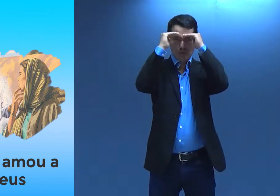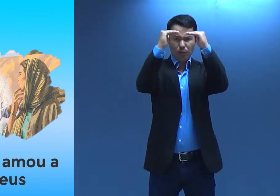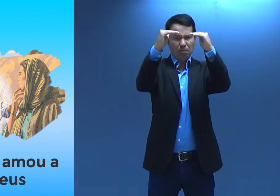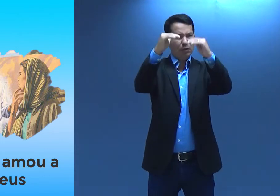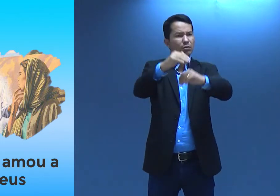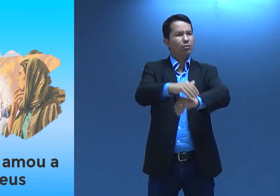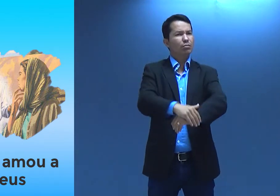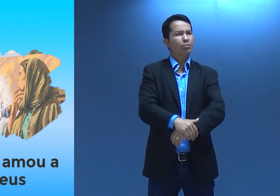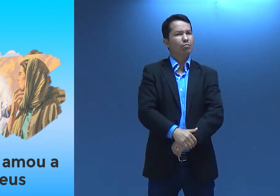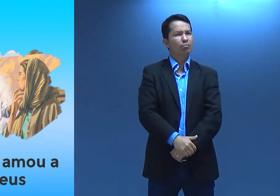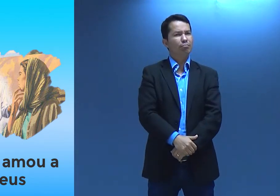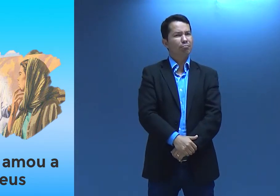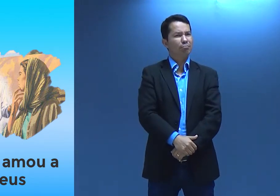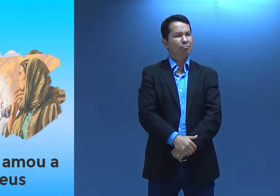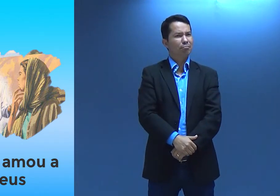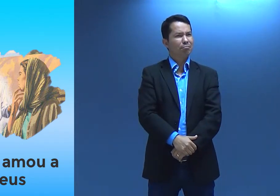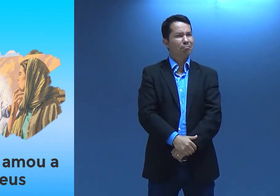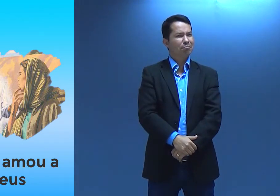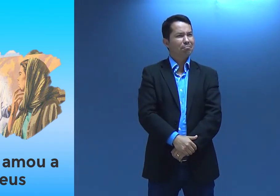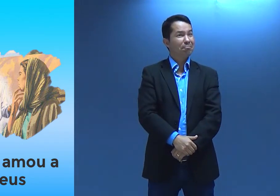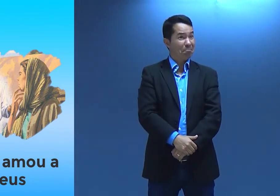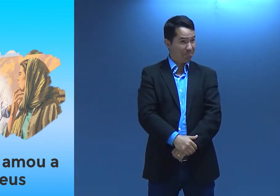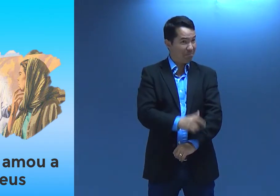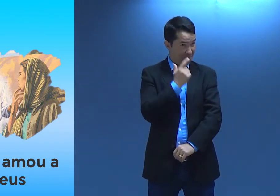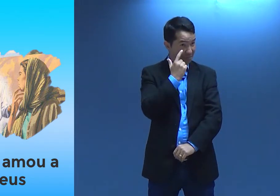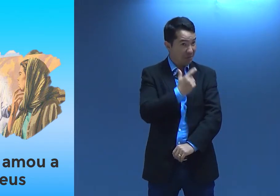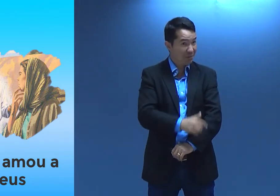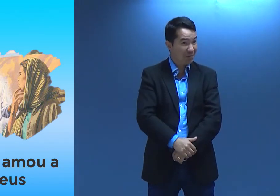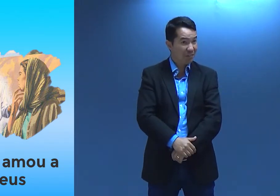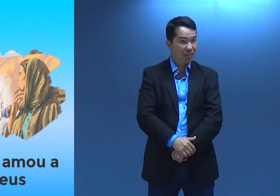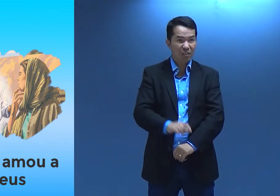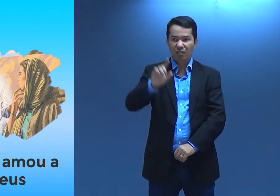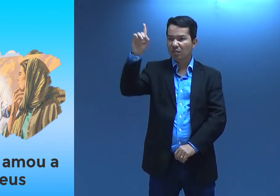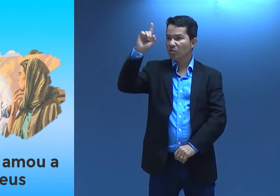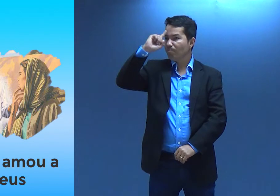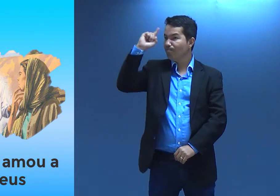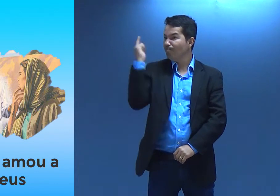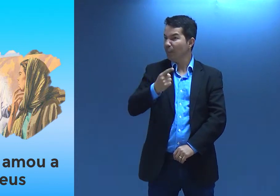Deus manda, né? É como se Maria, Deus mandasse a ela obedecer a Deus.